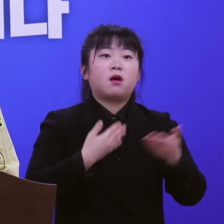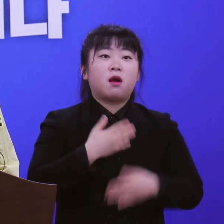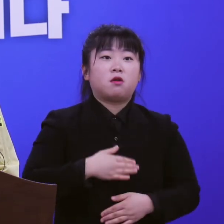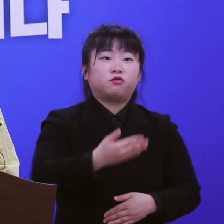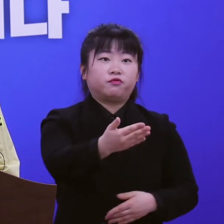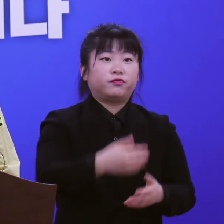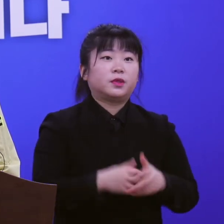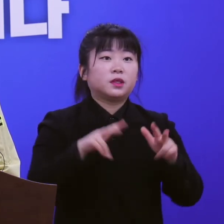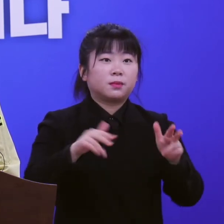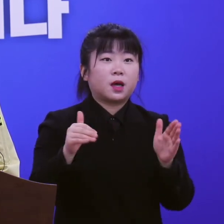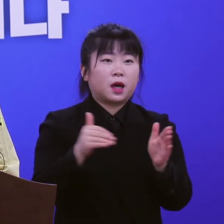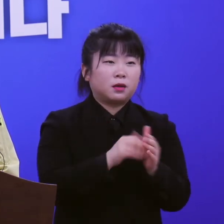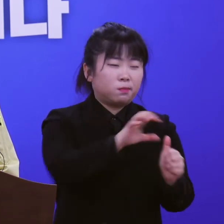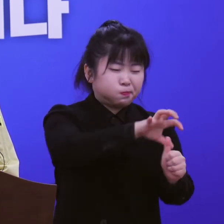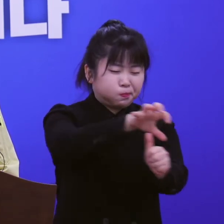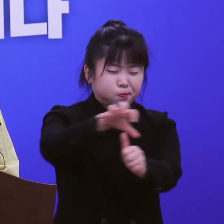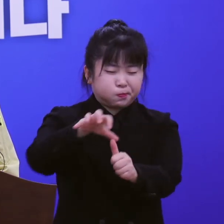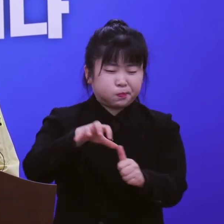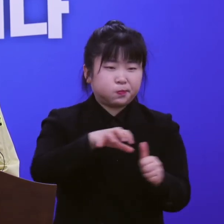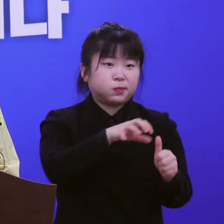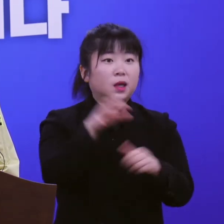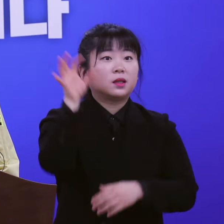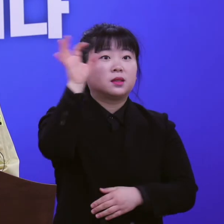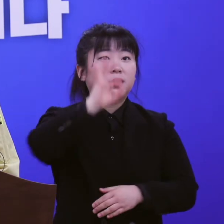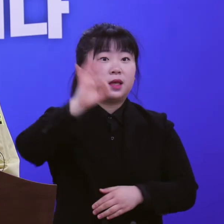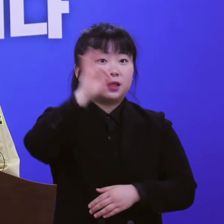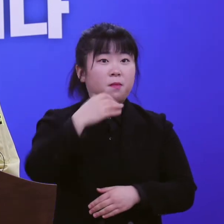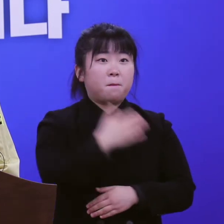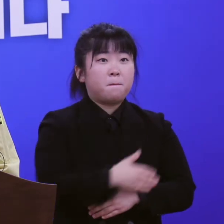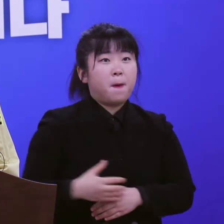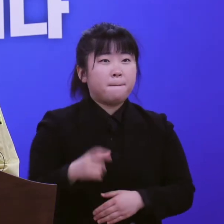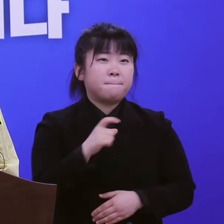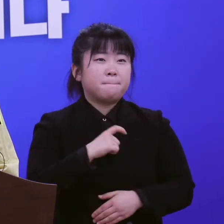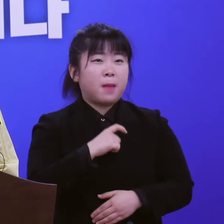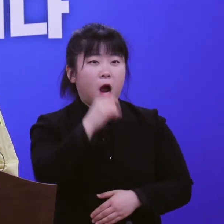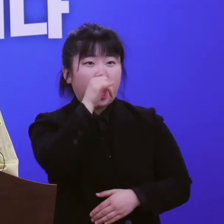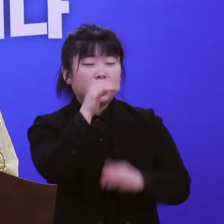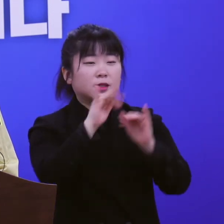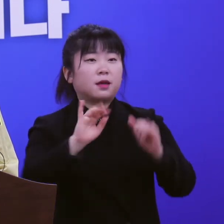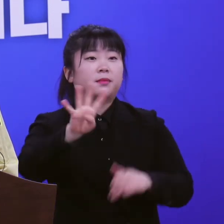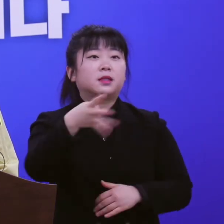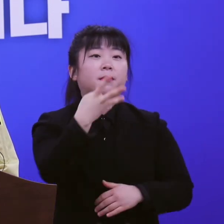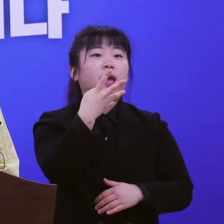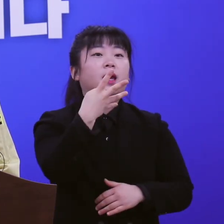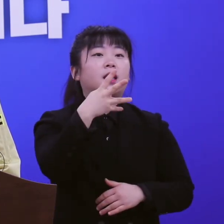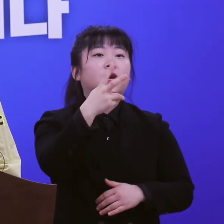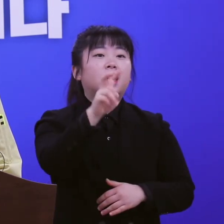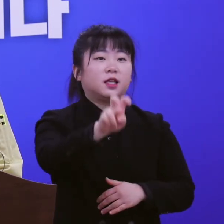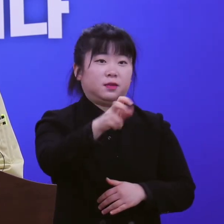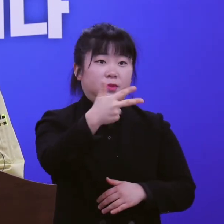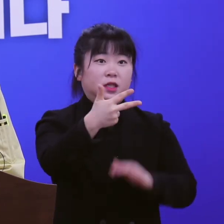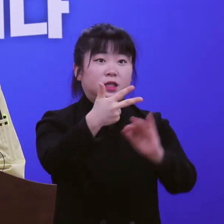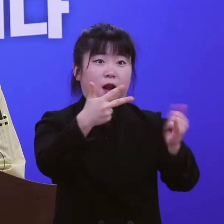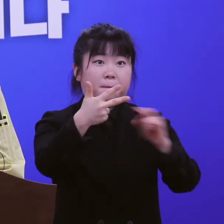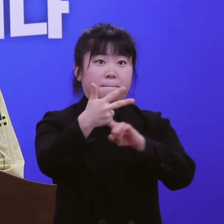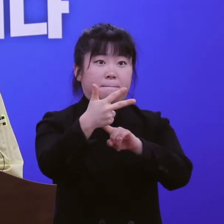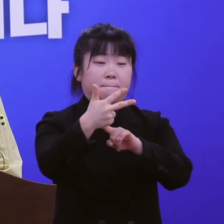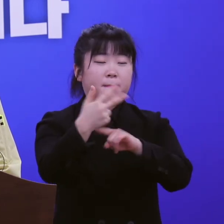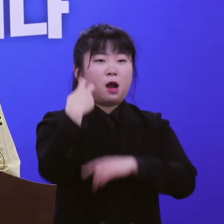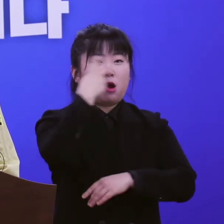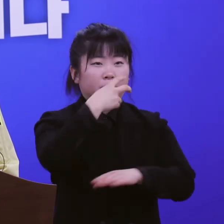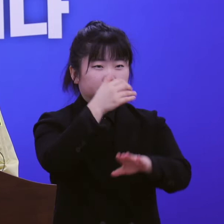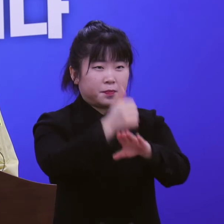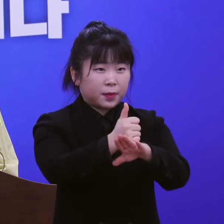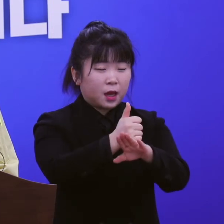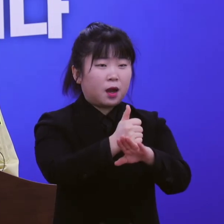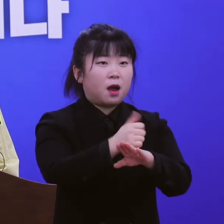현재까지 능동감시를 통해 찾은 유증상자는 427명입니다. 검사 결과 음성